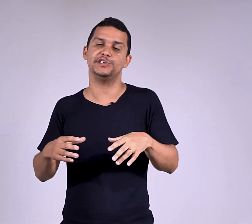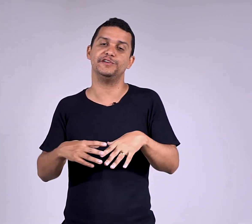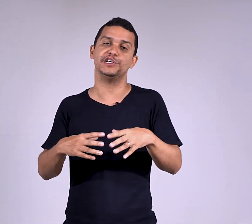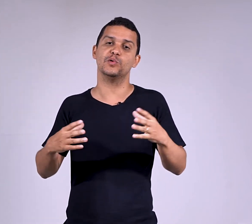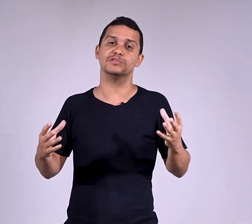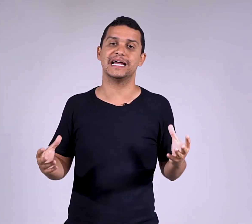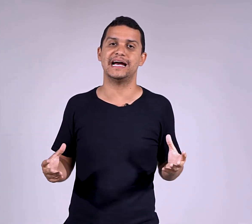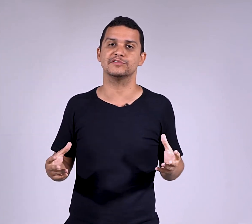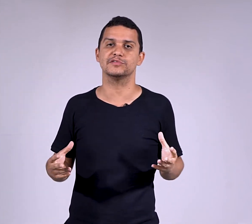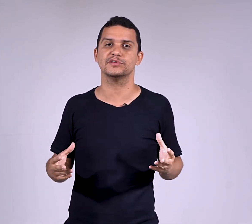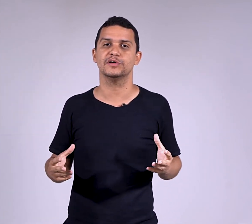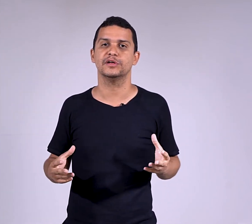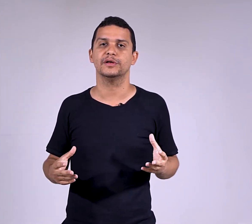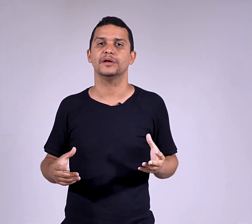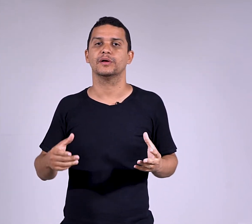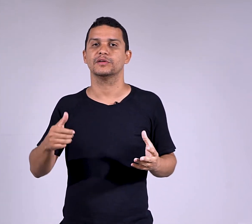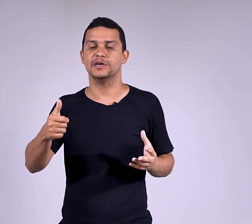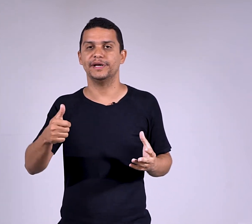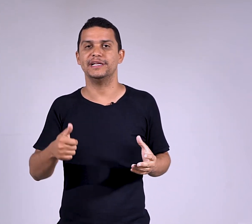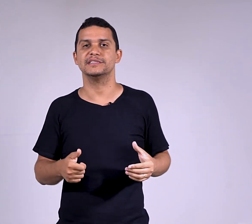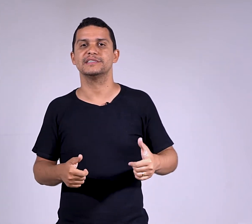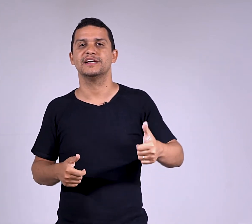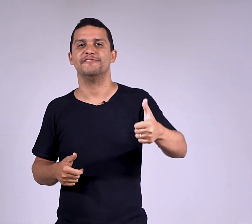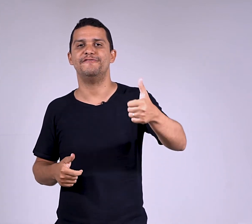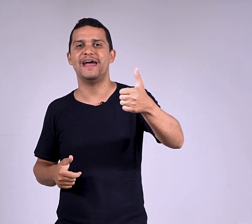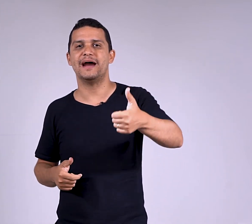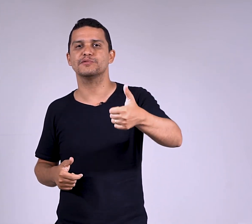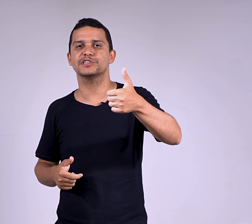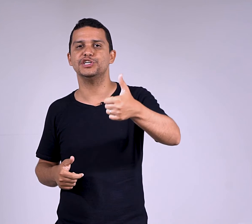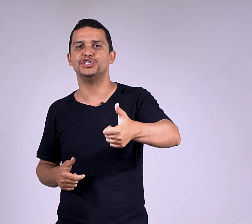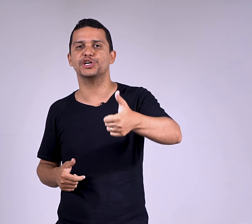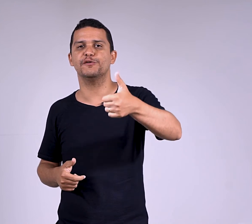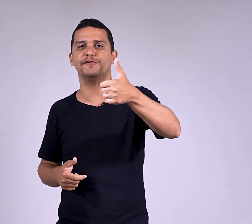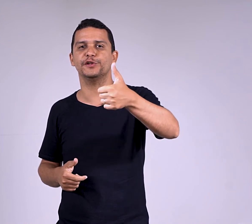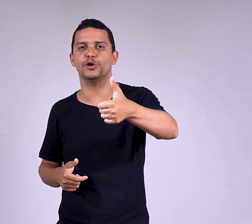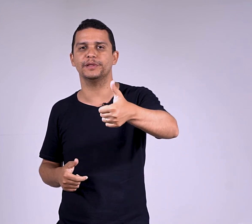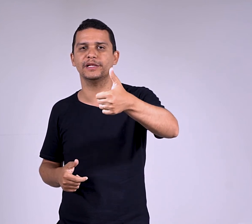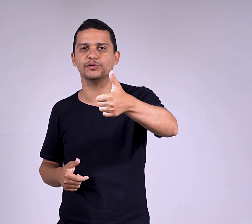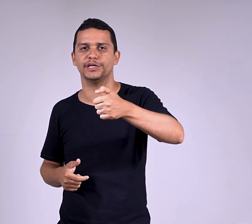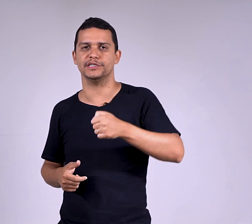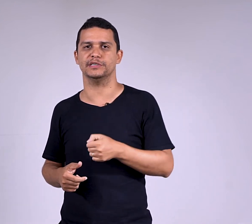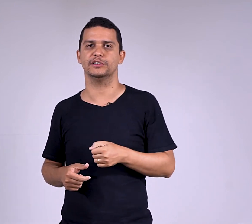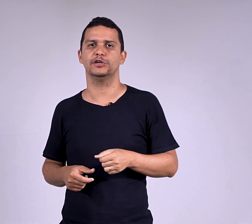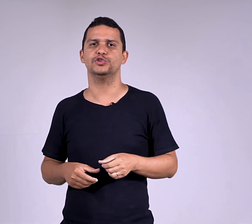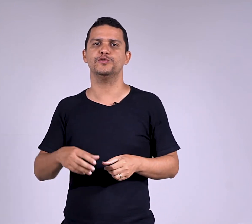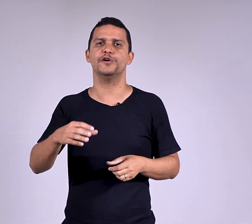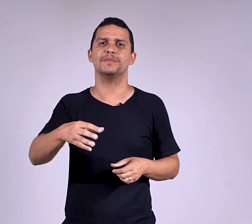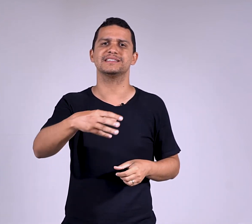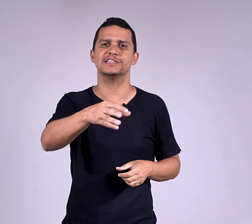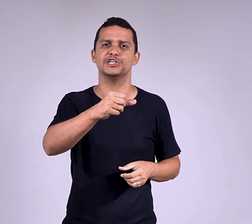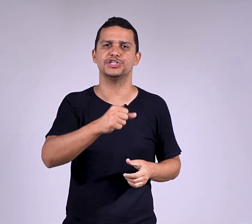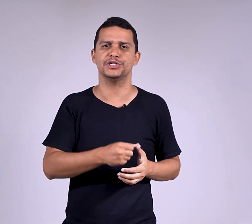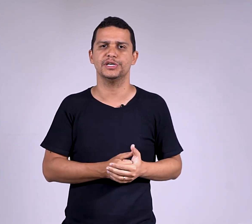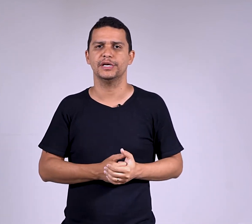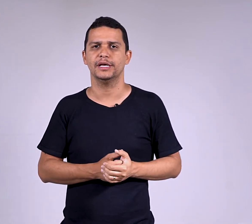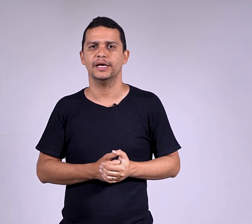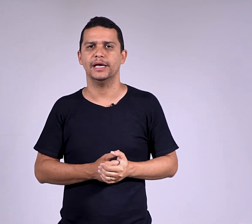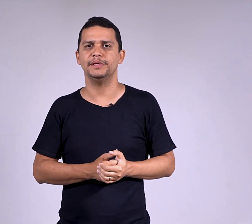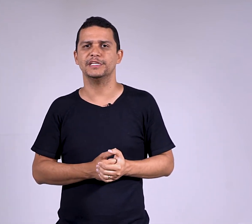divide em alguns casos. São eles, verbos que indicam o fenômeno da natureza. Choveu bastante em Minas